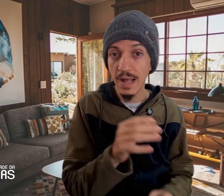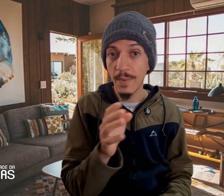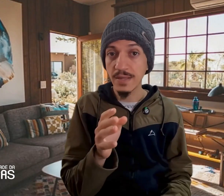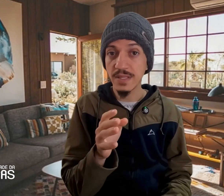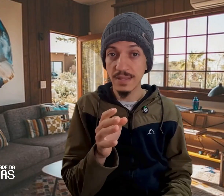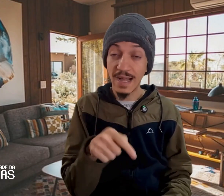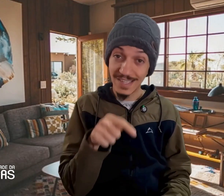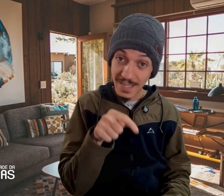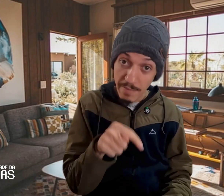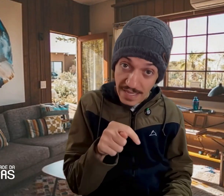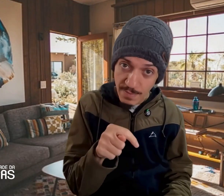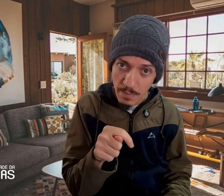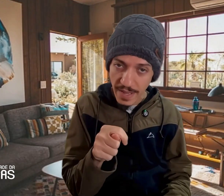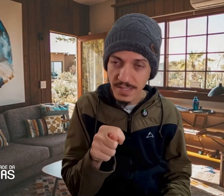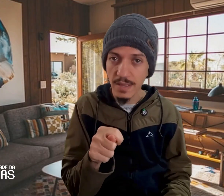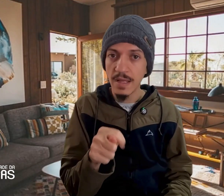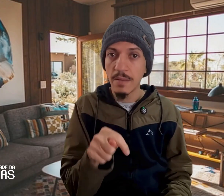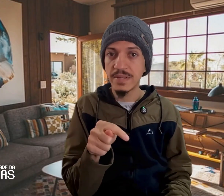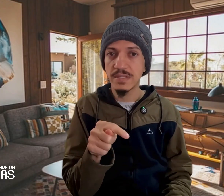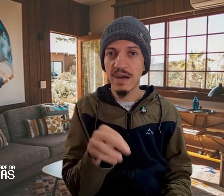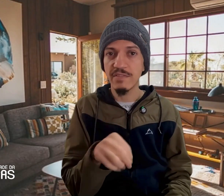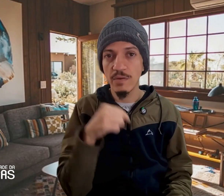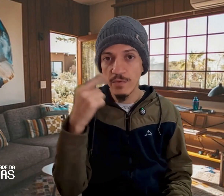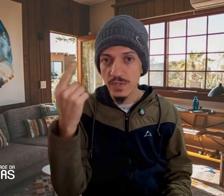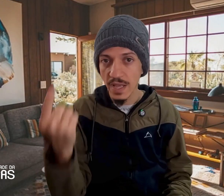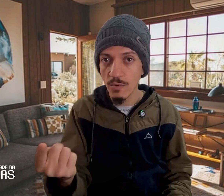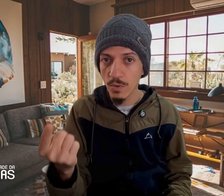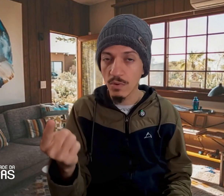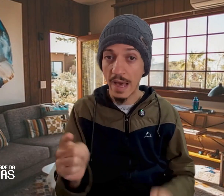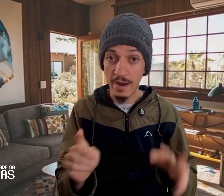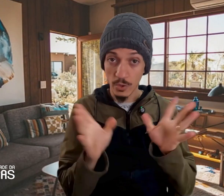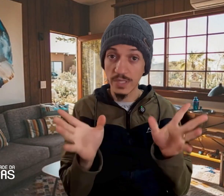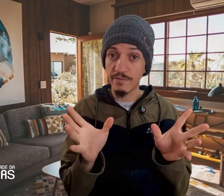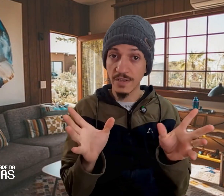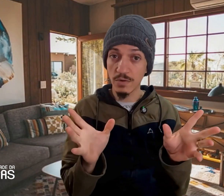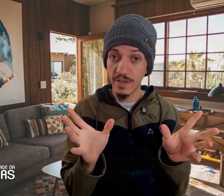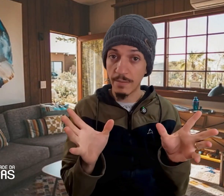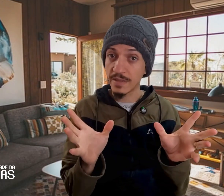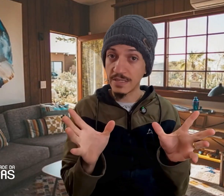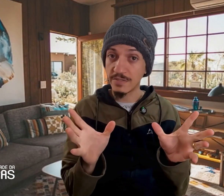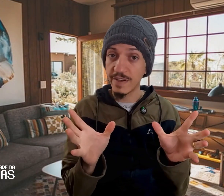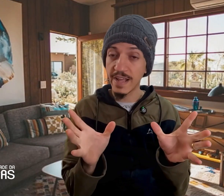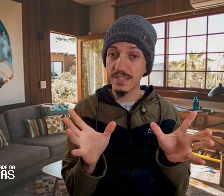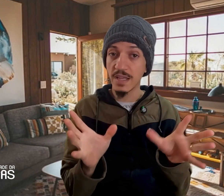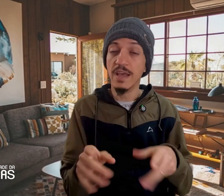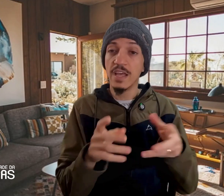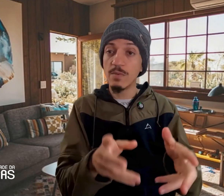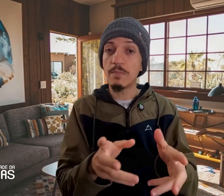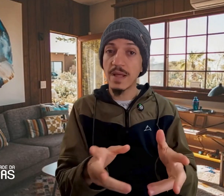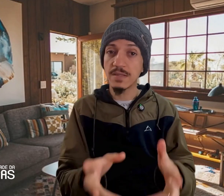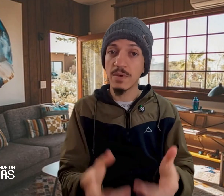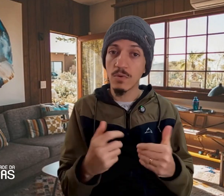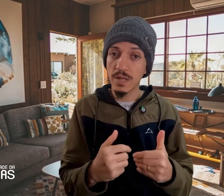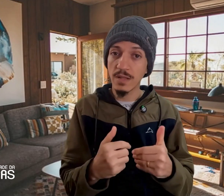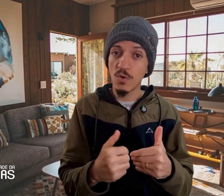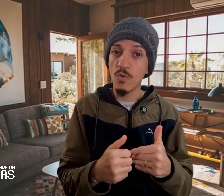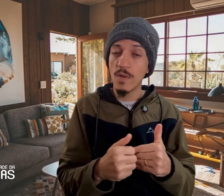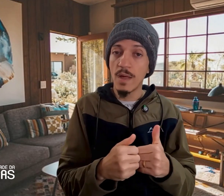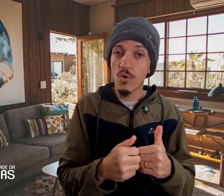parte da tarde, essa mesma empresa precisava que eu fosse em outro lugar. Eram dois eventos governamentais diferentes, e uma empresa me contratou como